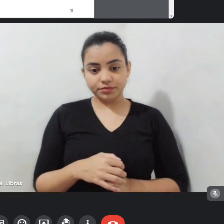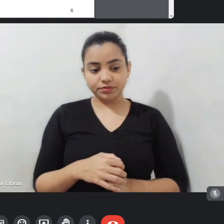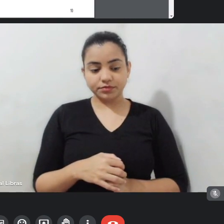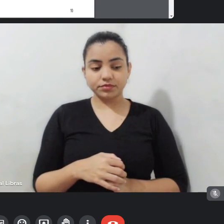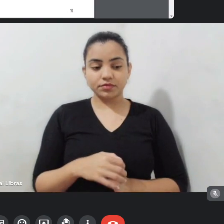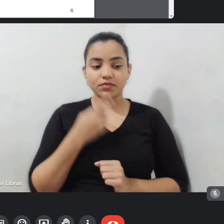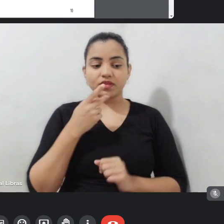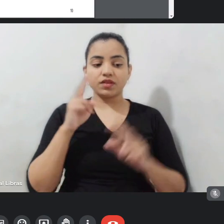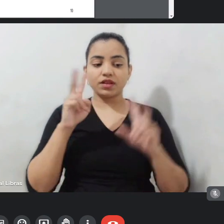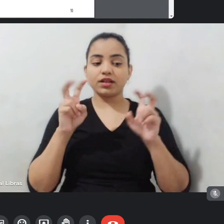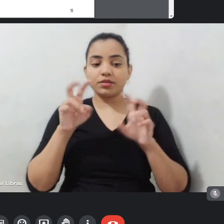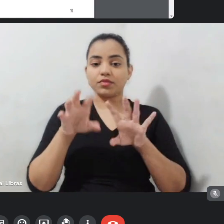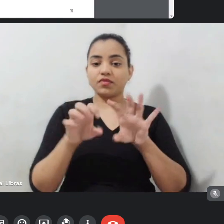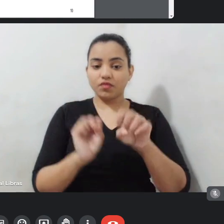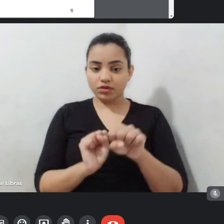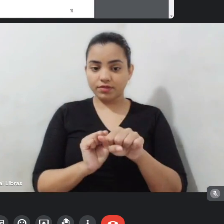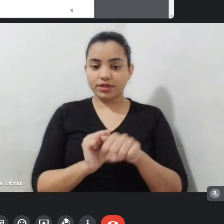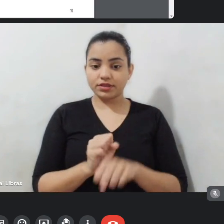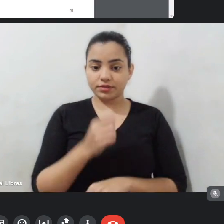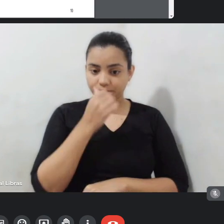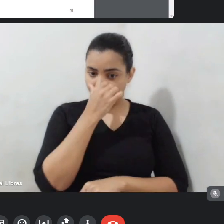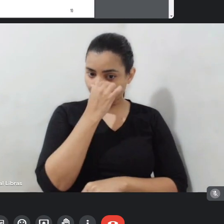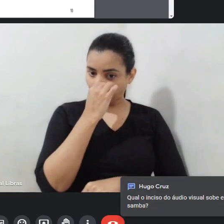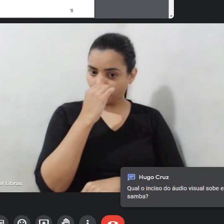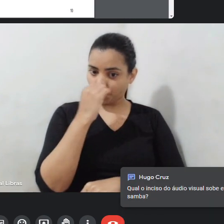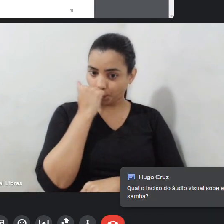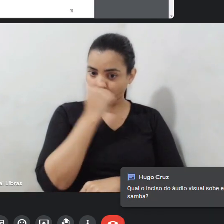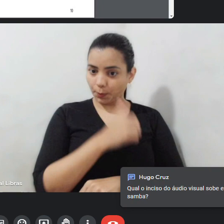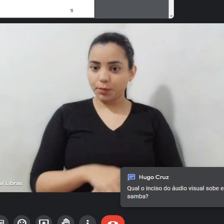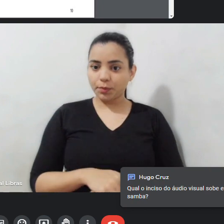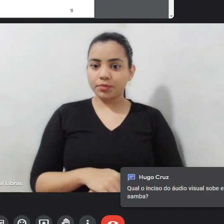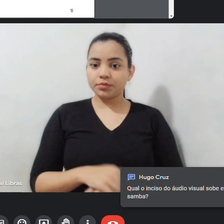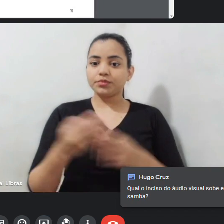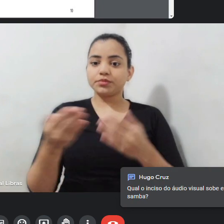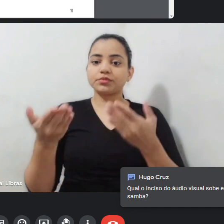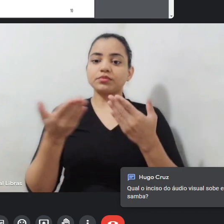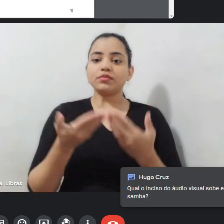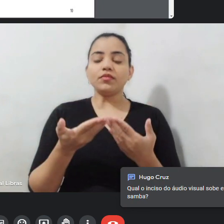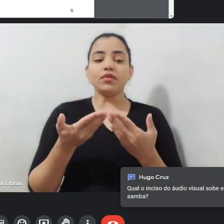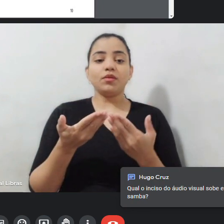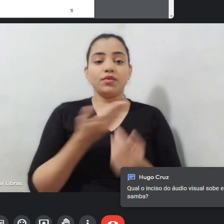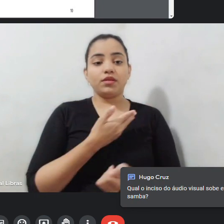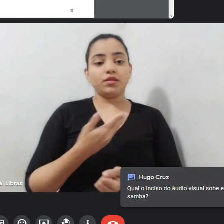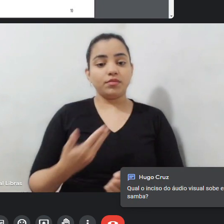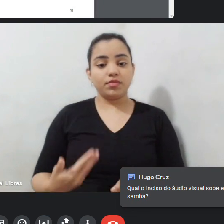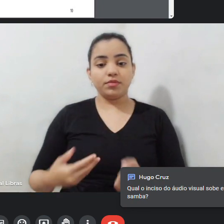capacitação. Então, chamadas públicas para quem ensina audiovisual